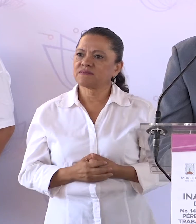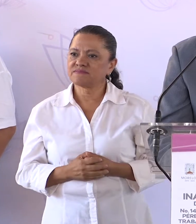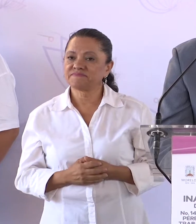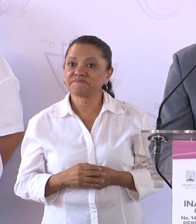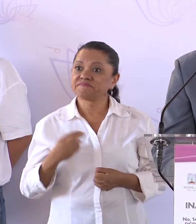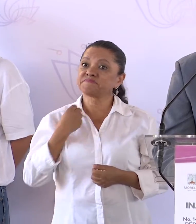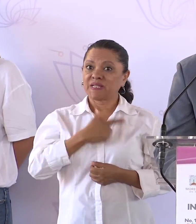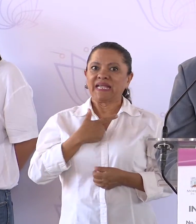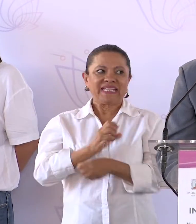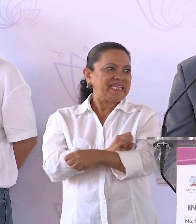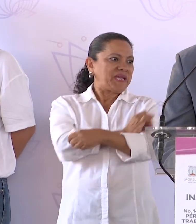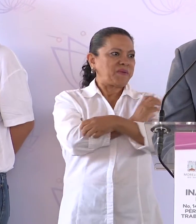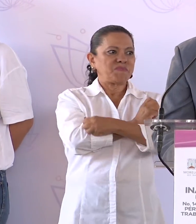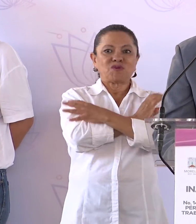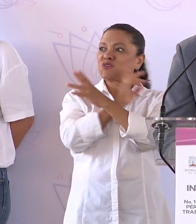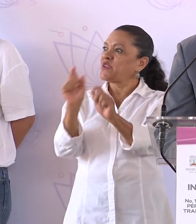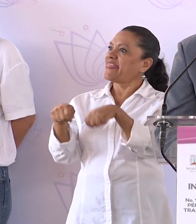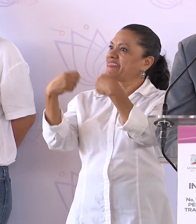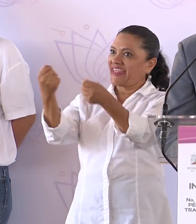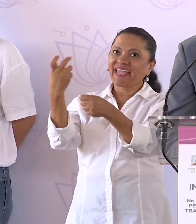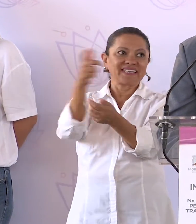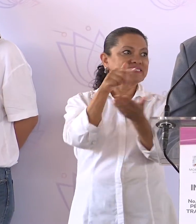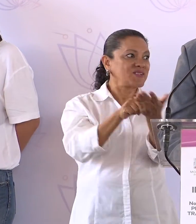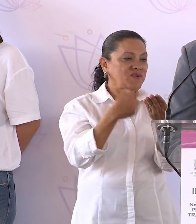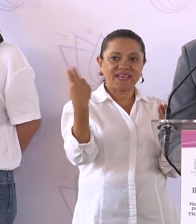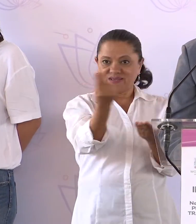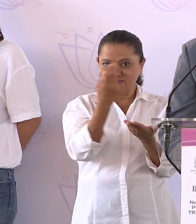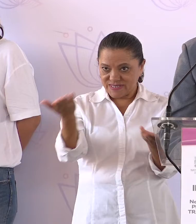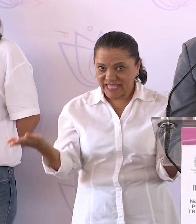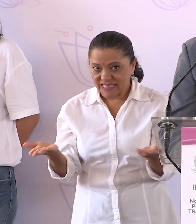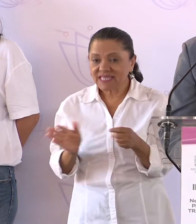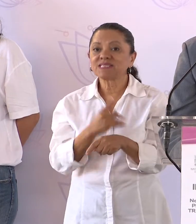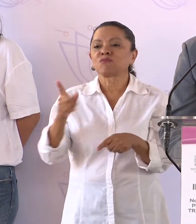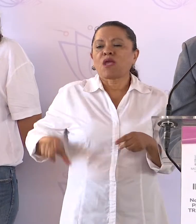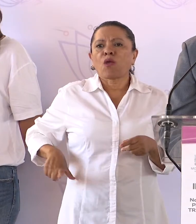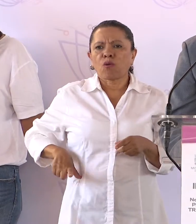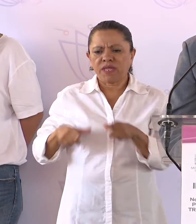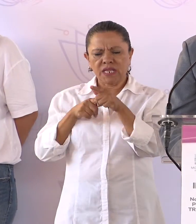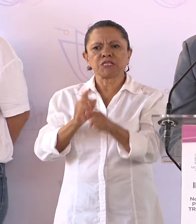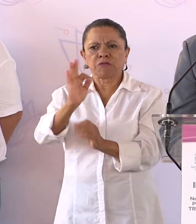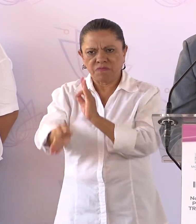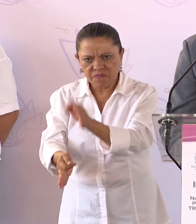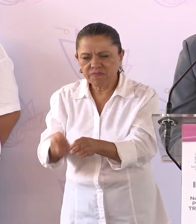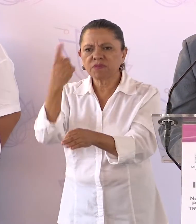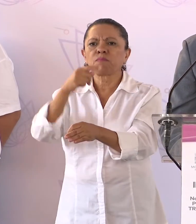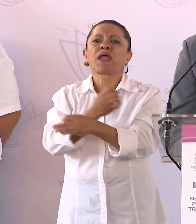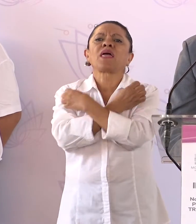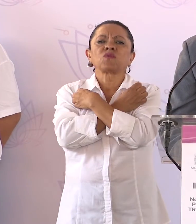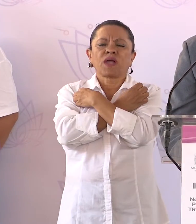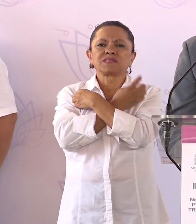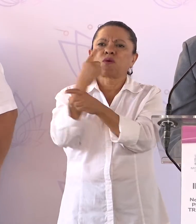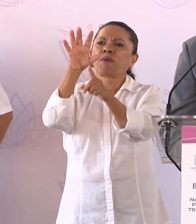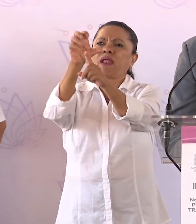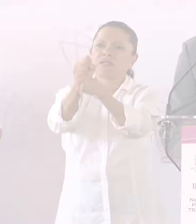Me causa especial emoción entregar estas instalaciones a todos ustedes, ya que nuestro gobierno sigue apostando por la educación para